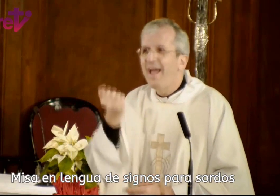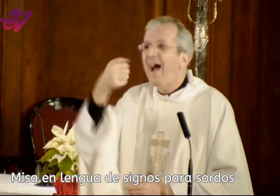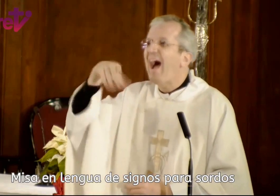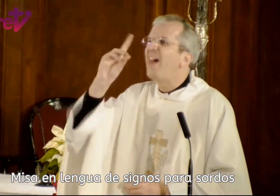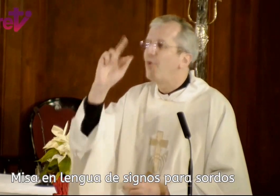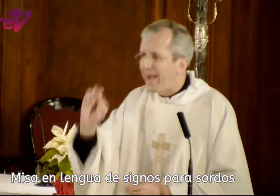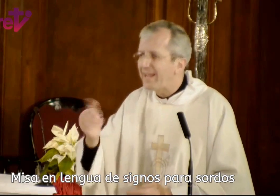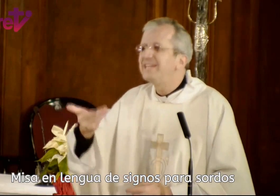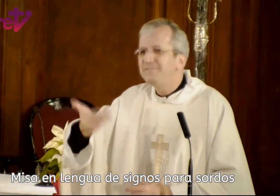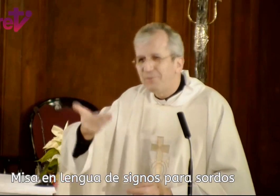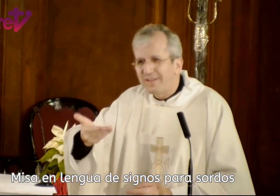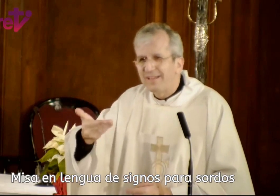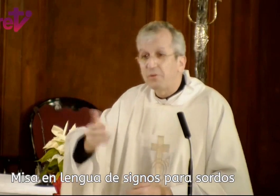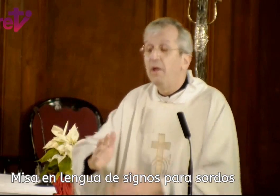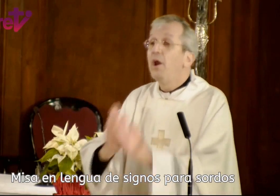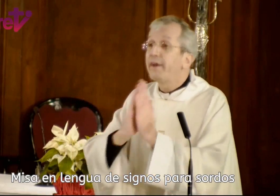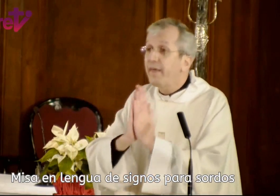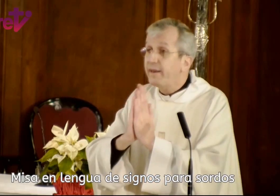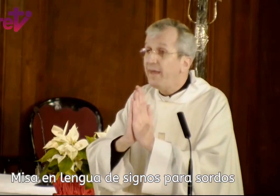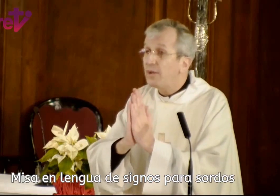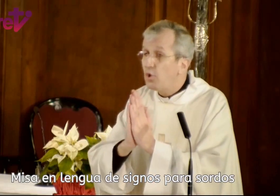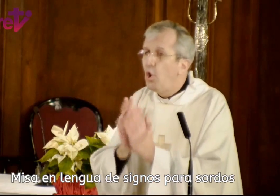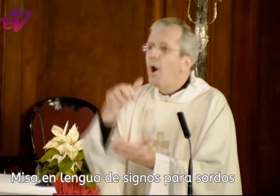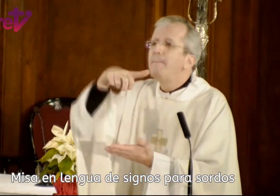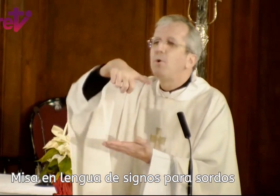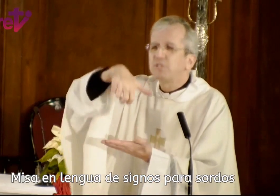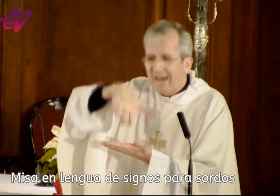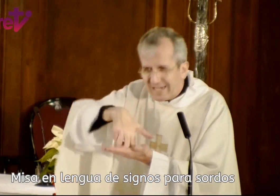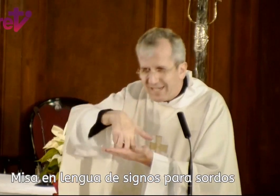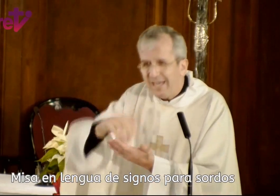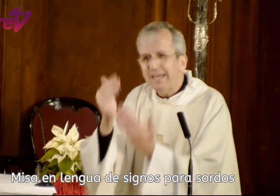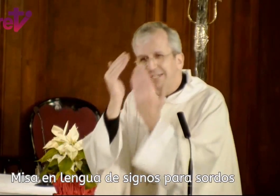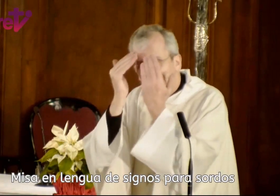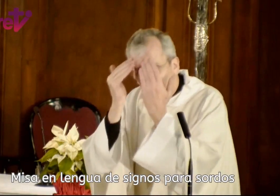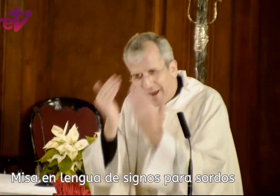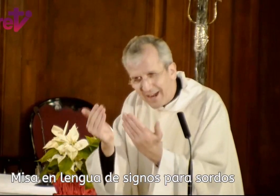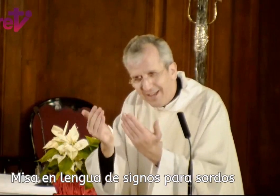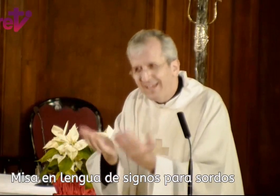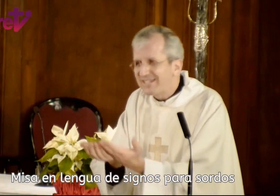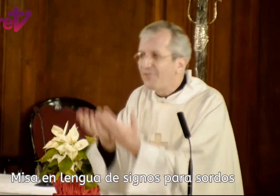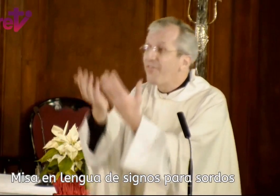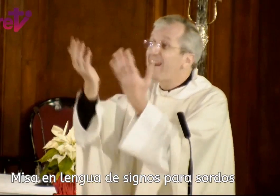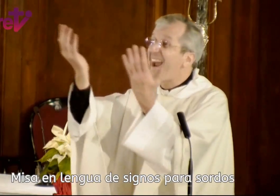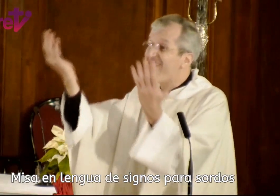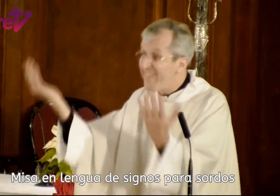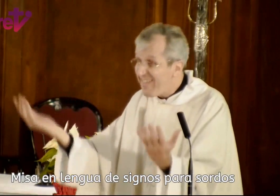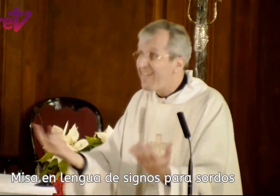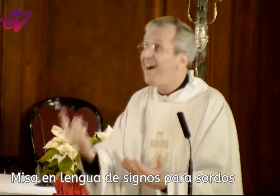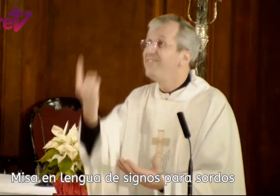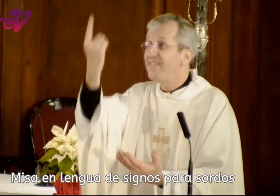adorar. Es importante, por decir, rezar, rezar. No, no, postrarse es adorar, es reconocer la grandeza de